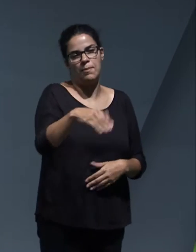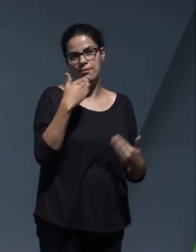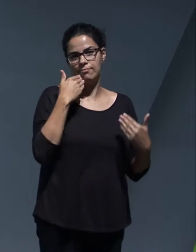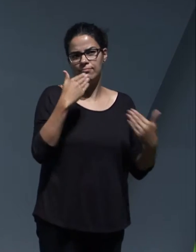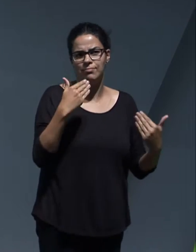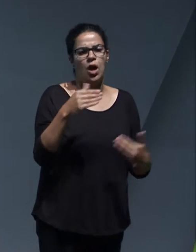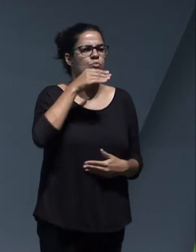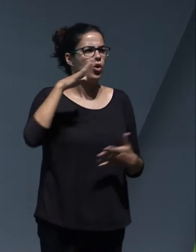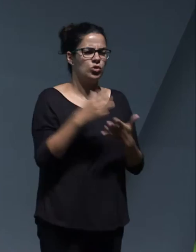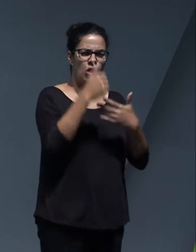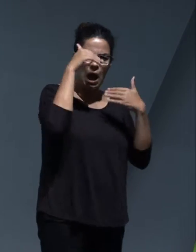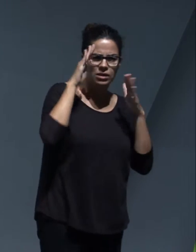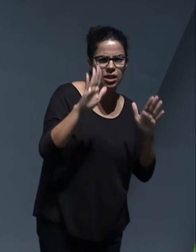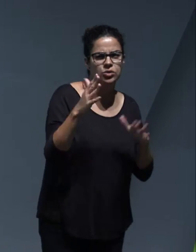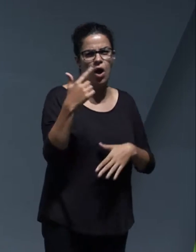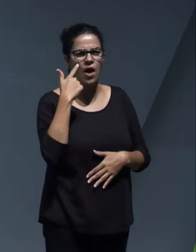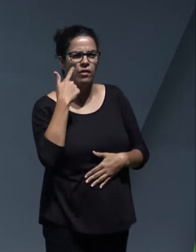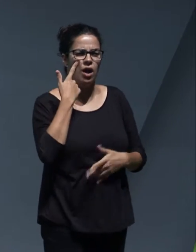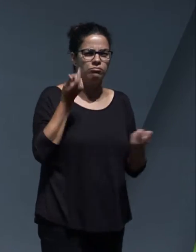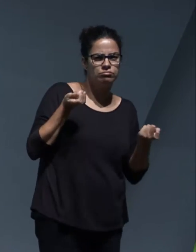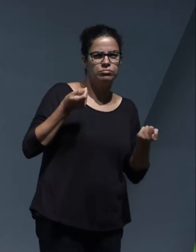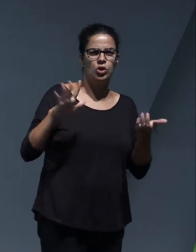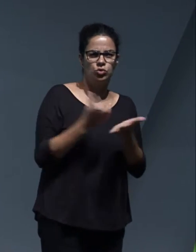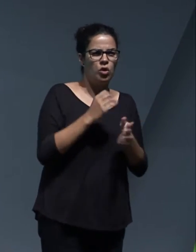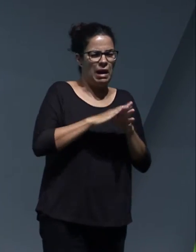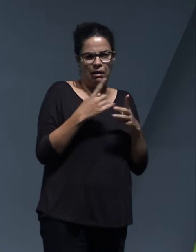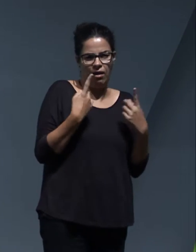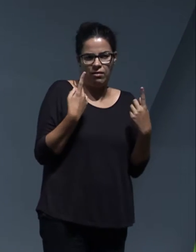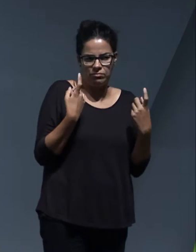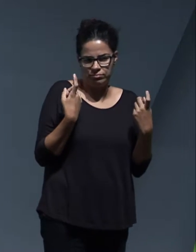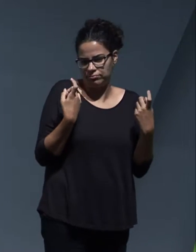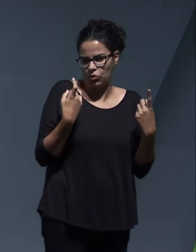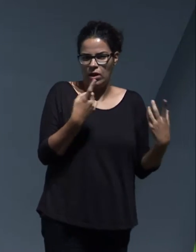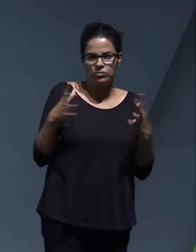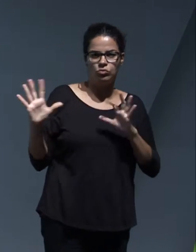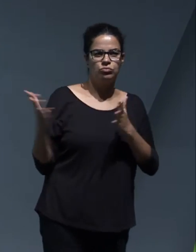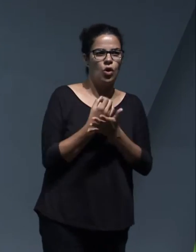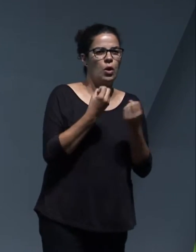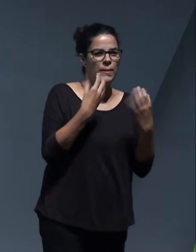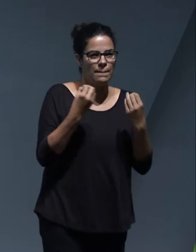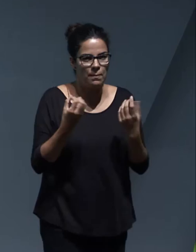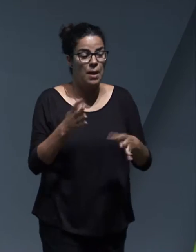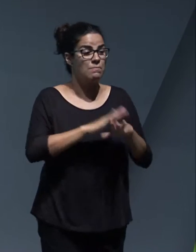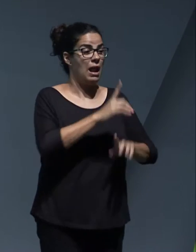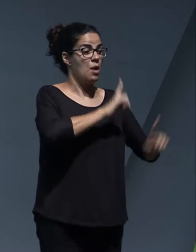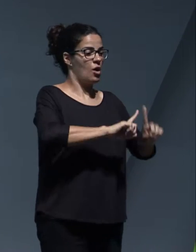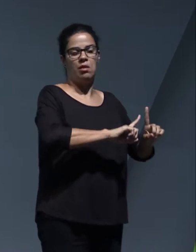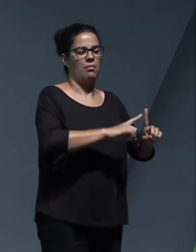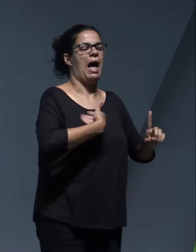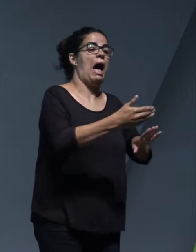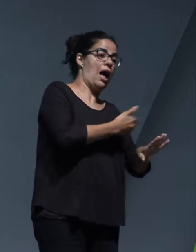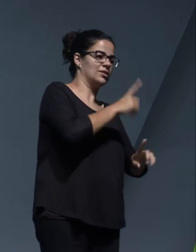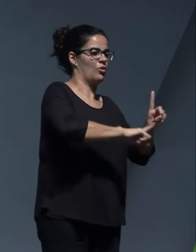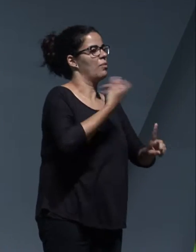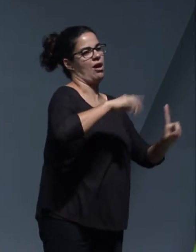atentos a que no nos faltase de nada, han estado atentos para dar soluciones antes de que surgiese el problema y eso también